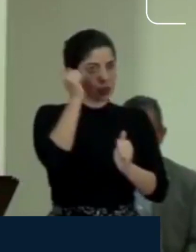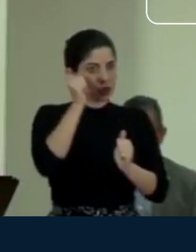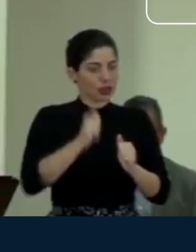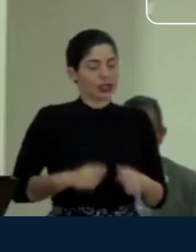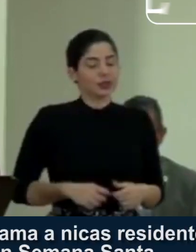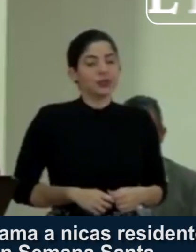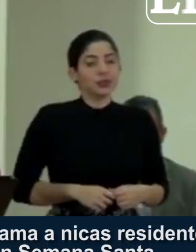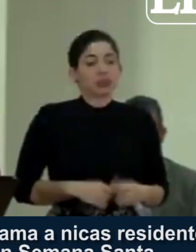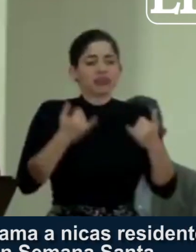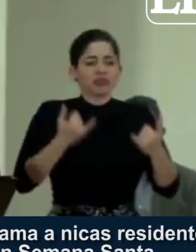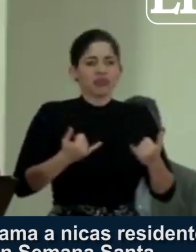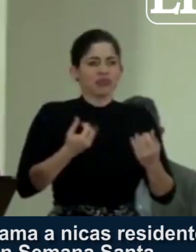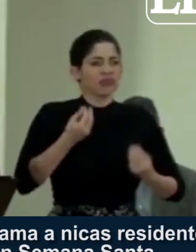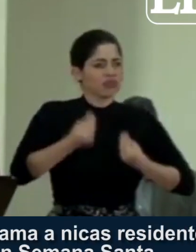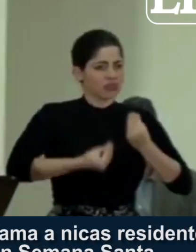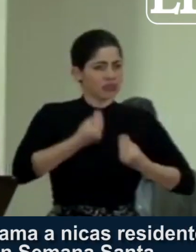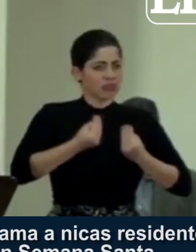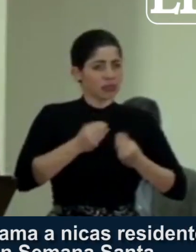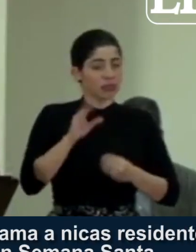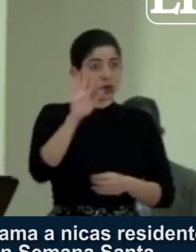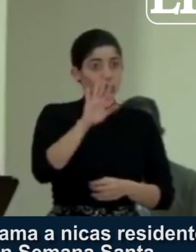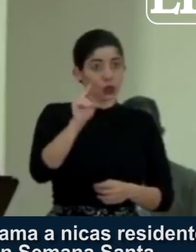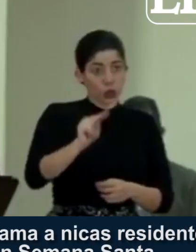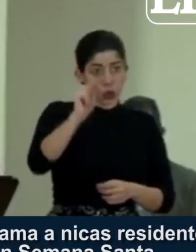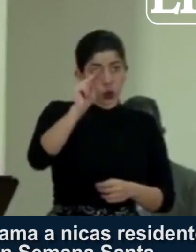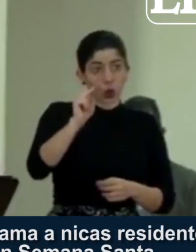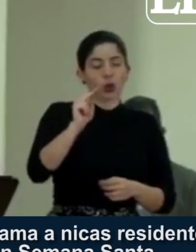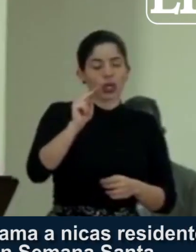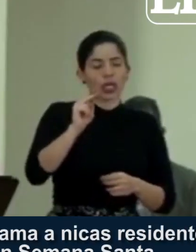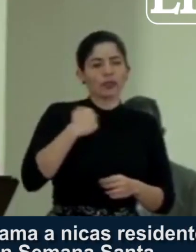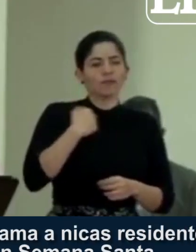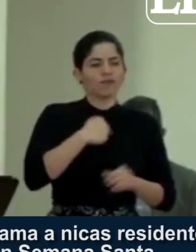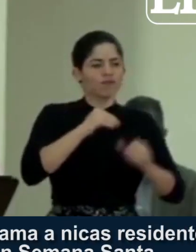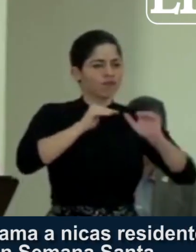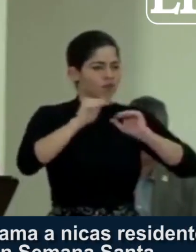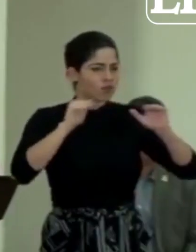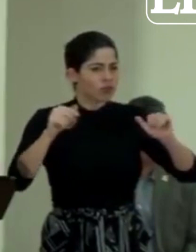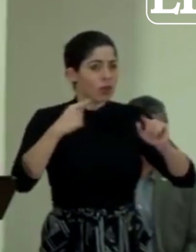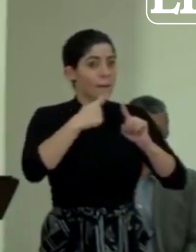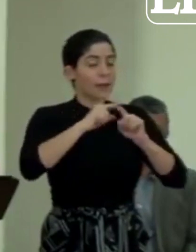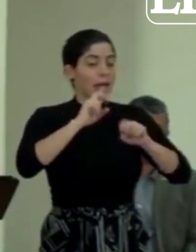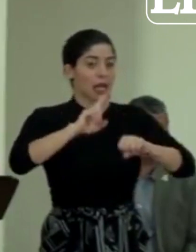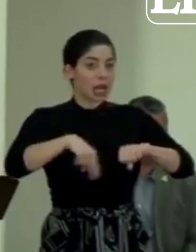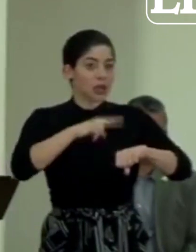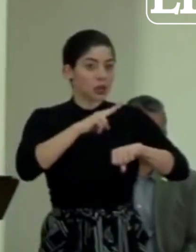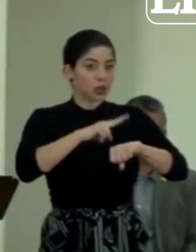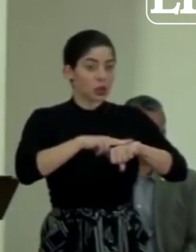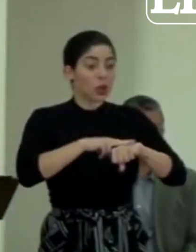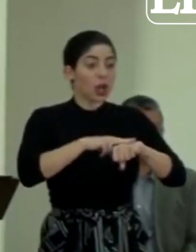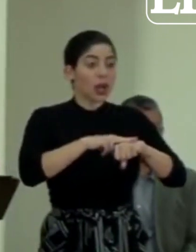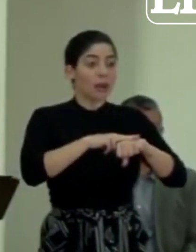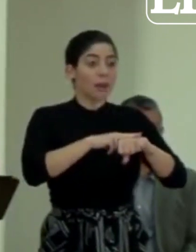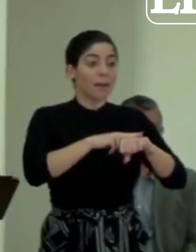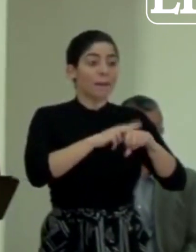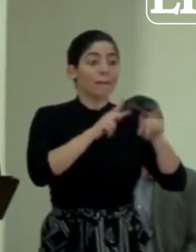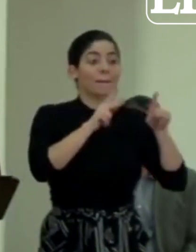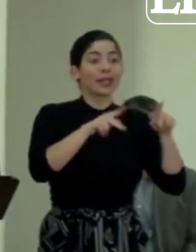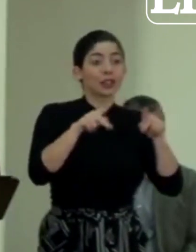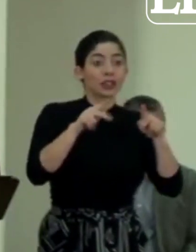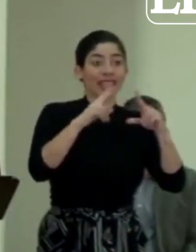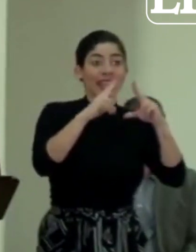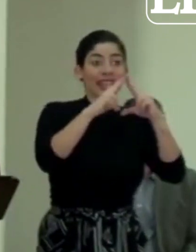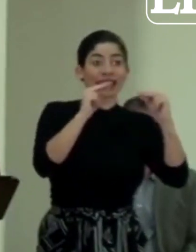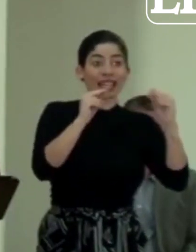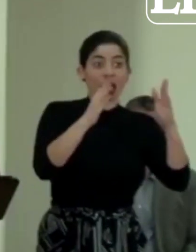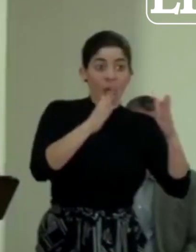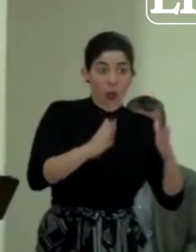Estamos haciendo en la zona norte además un llamado y a nivel nacional a las personas nicaragüenses